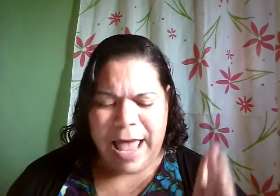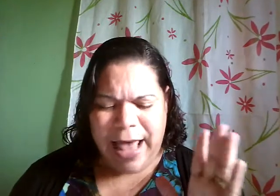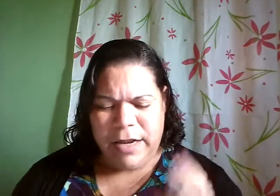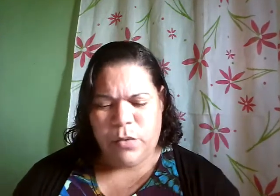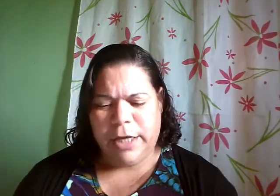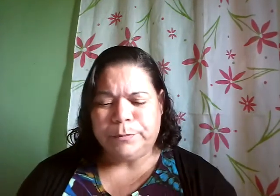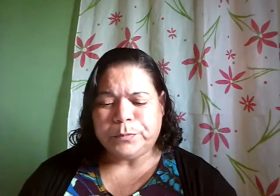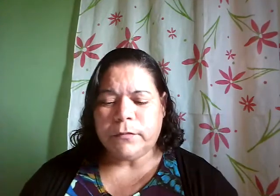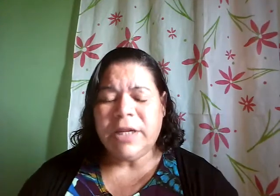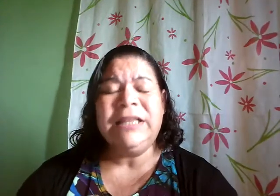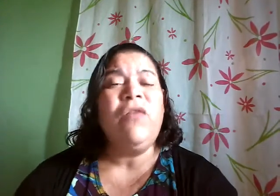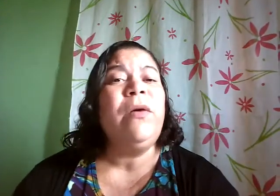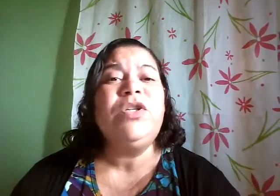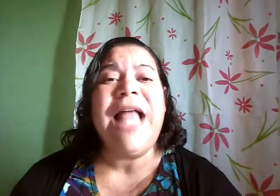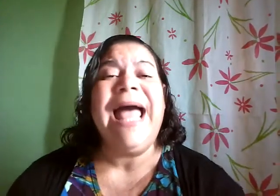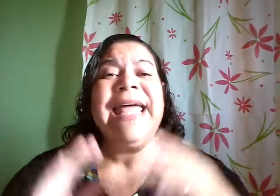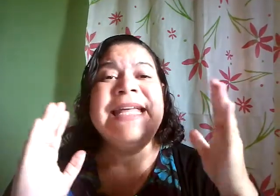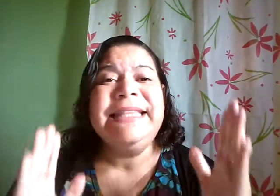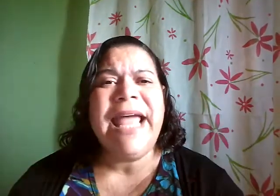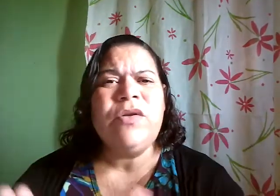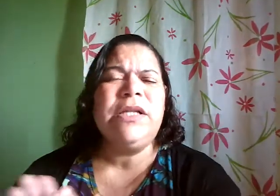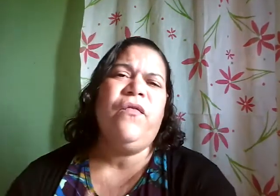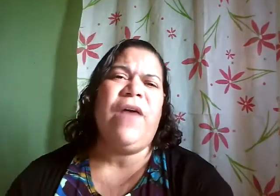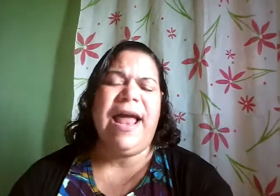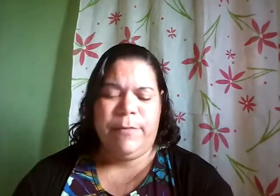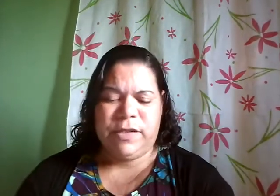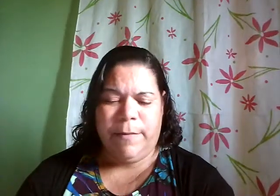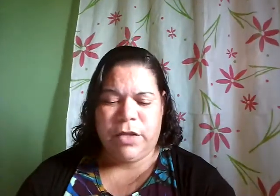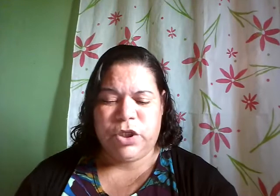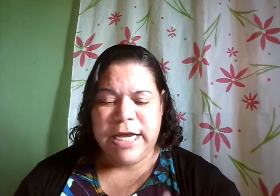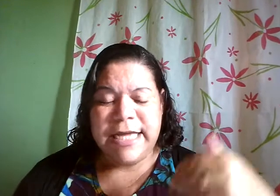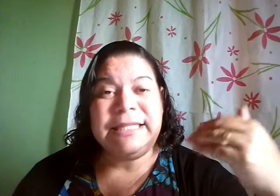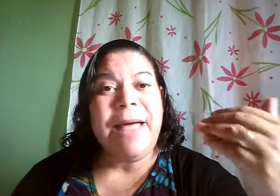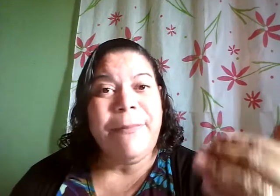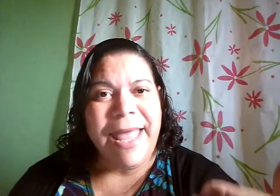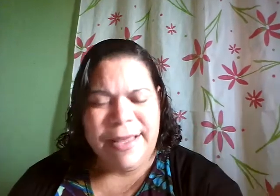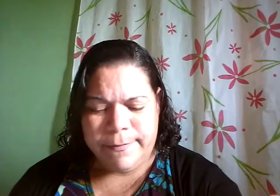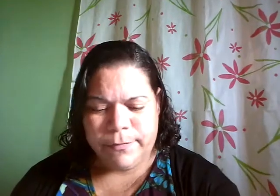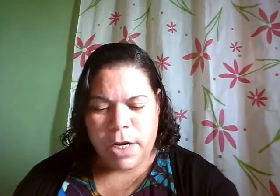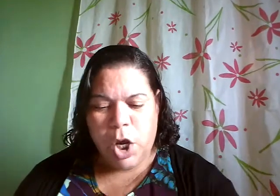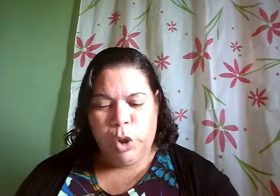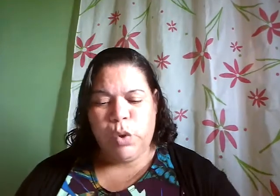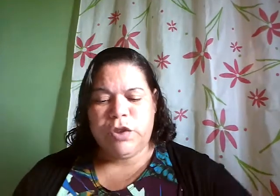Aleluia! Então, lá. Deus não falha, meus amados. Também, nos